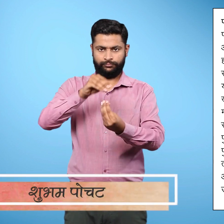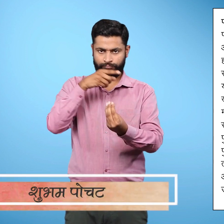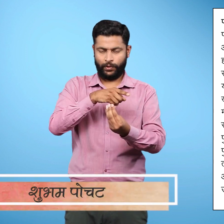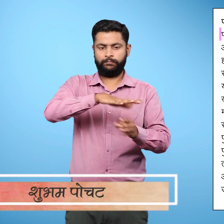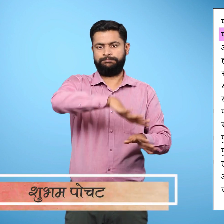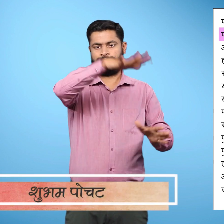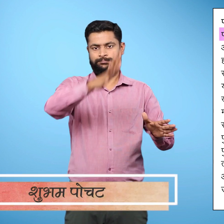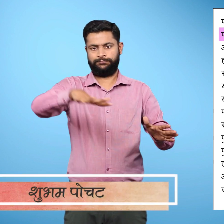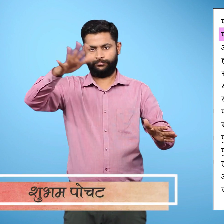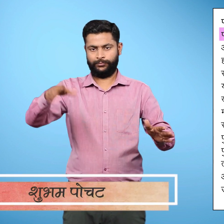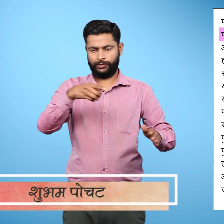पठार उठे हुई